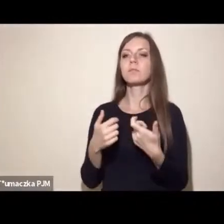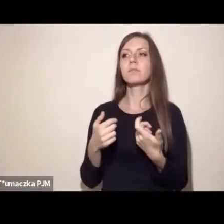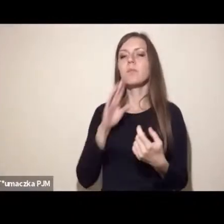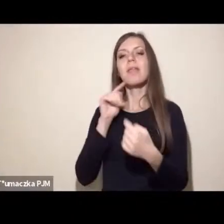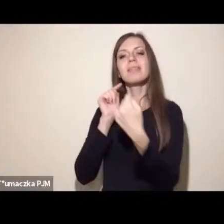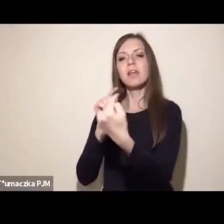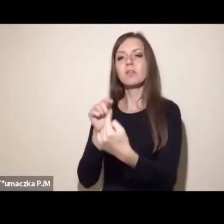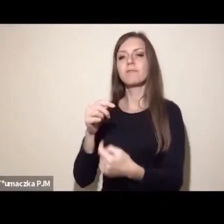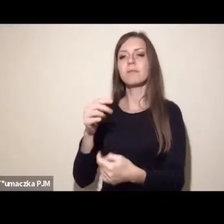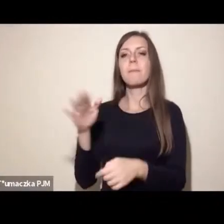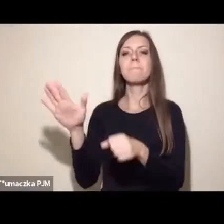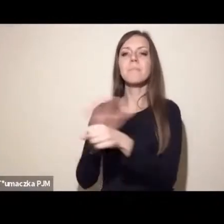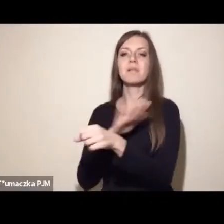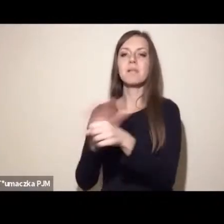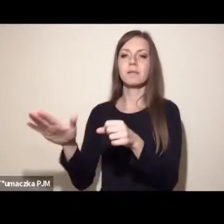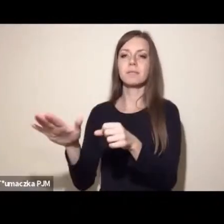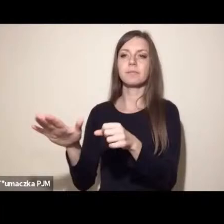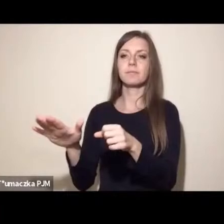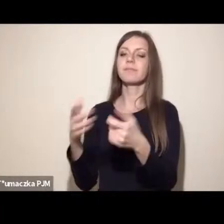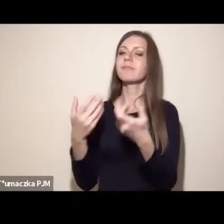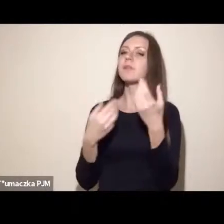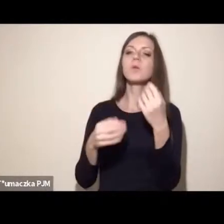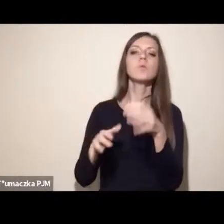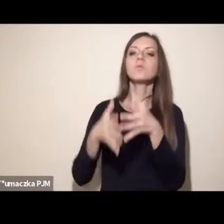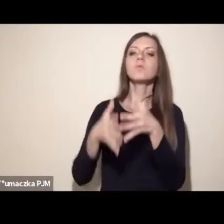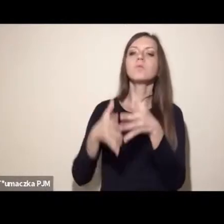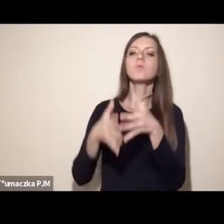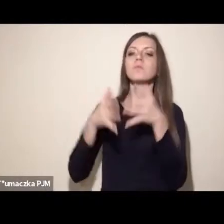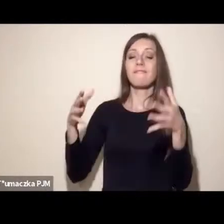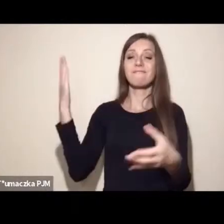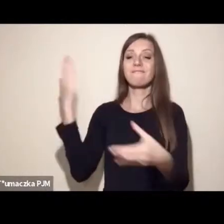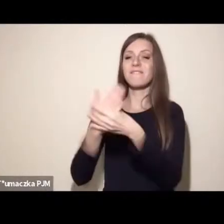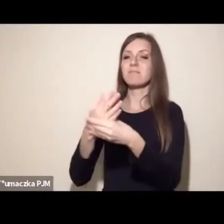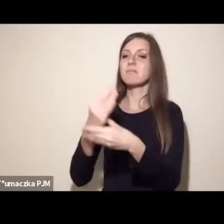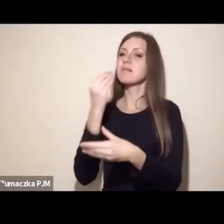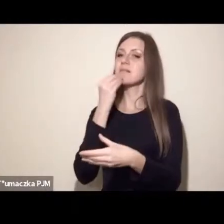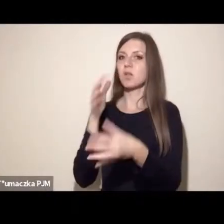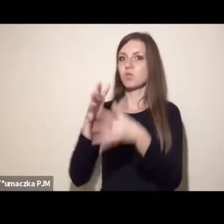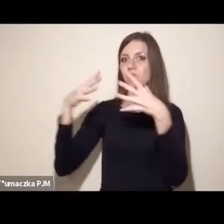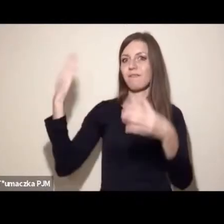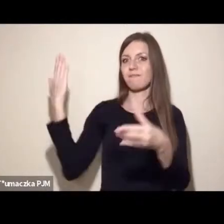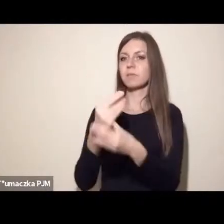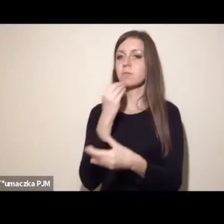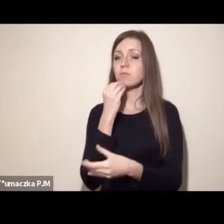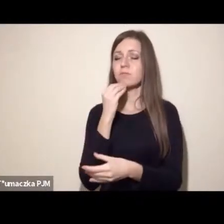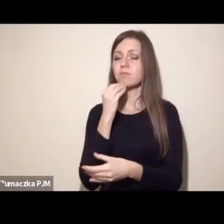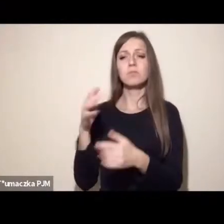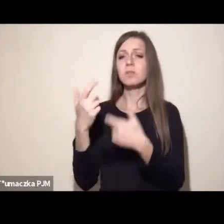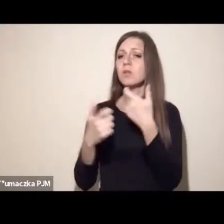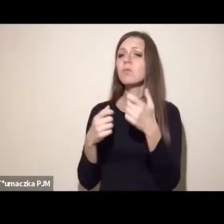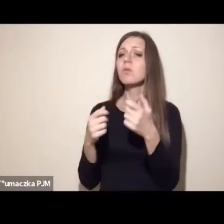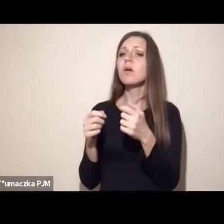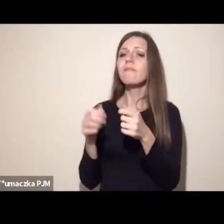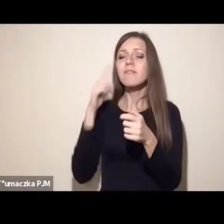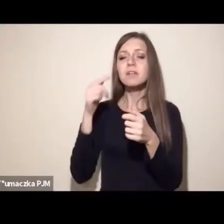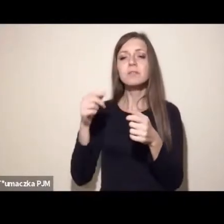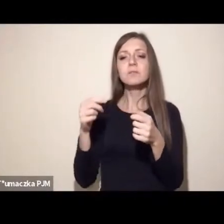biznesem, a konkretnie z największymi firmami spożywczymi w Polsce, żeby rezygnowały z jajek, z chowu klatkowego.